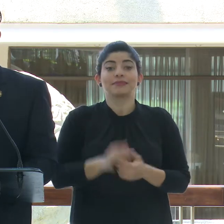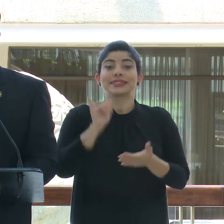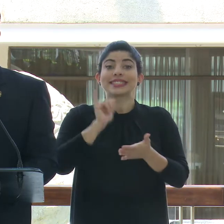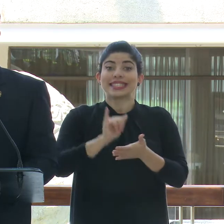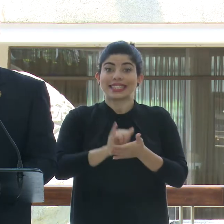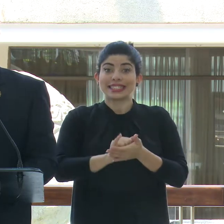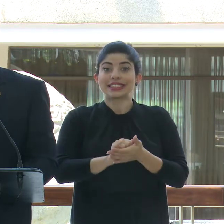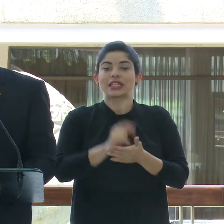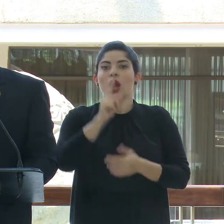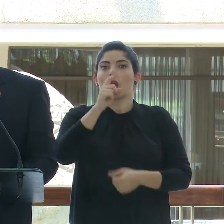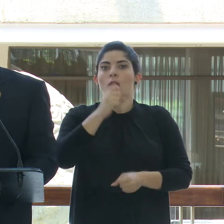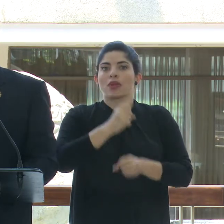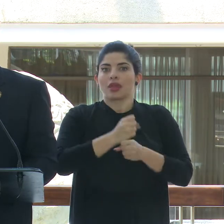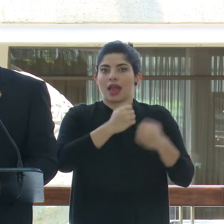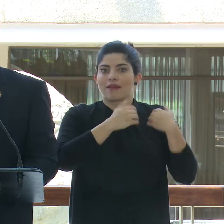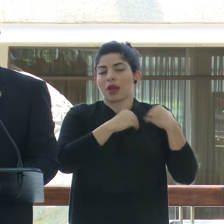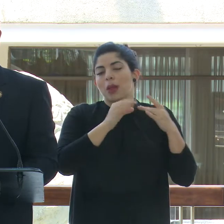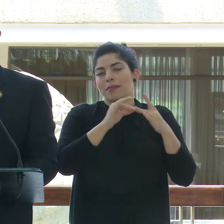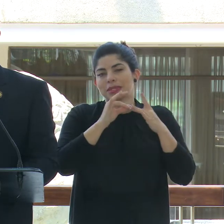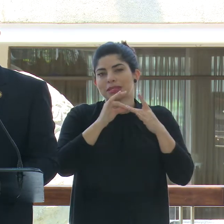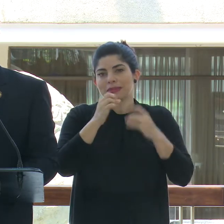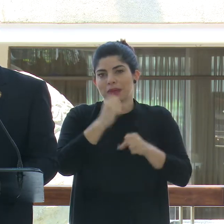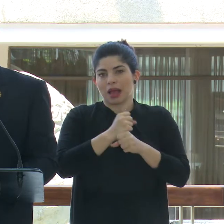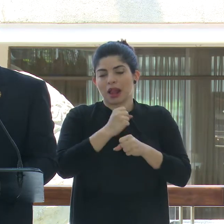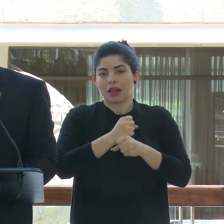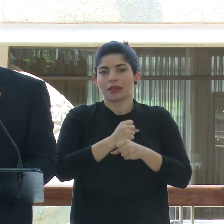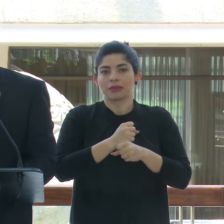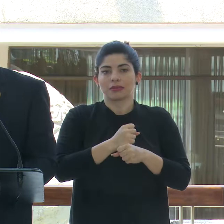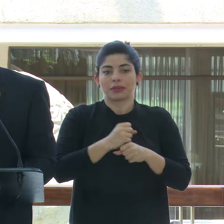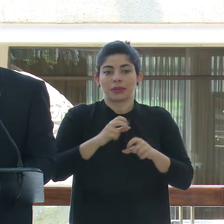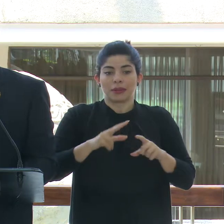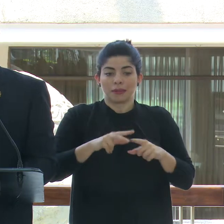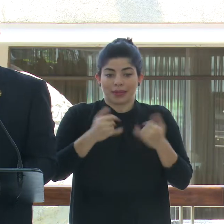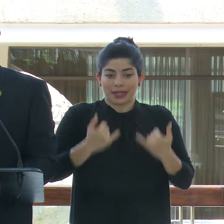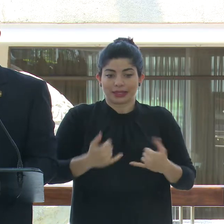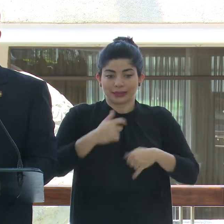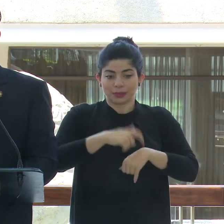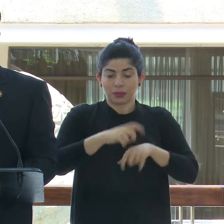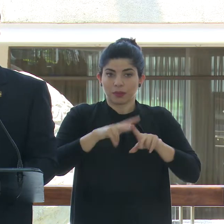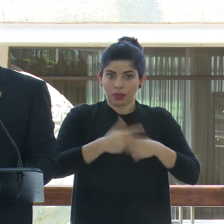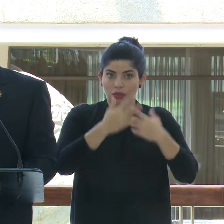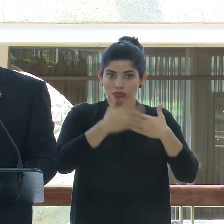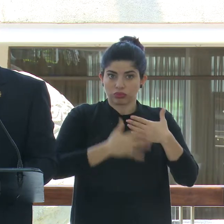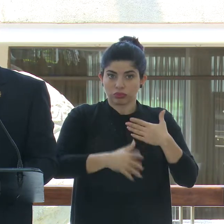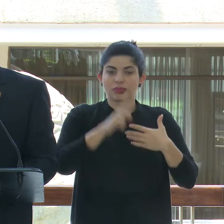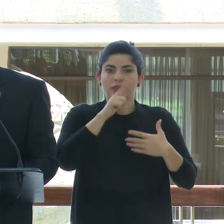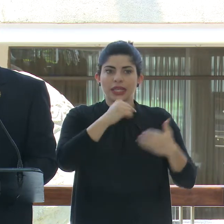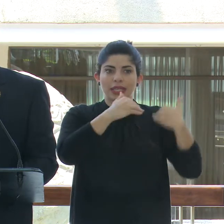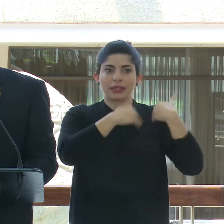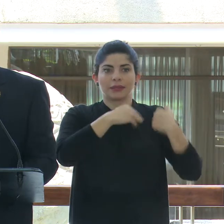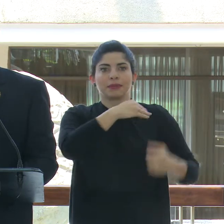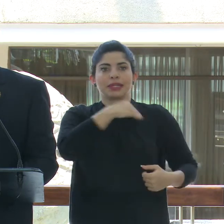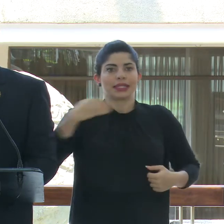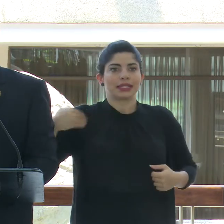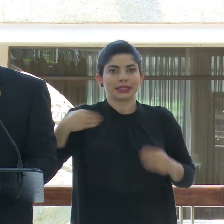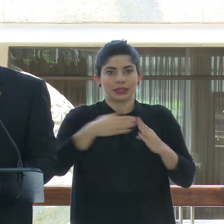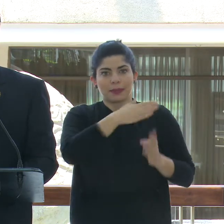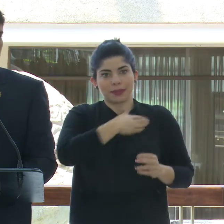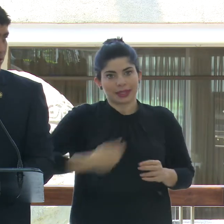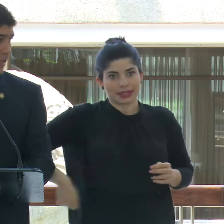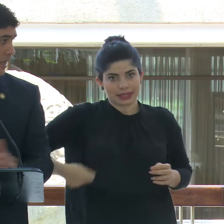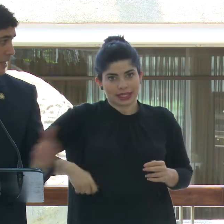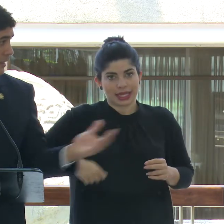una de las tareas, si no la primordial, a partir de este momento, del señor ministro de la Presidencia,